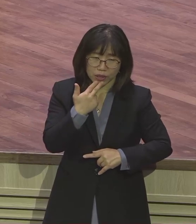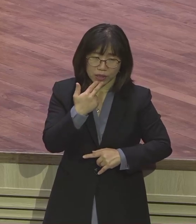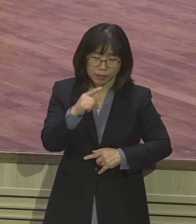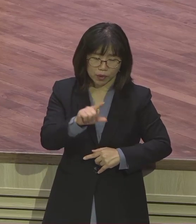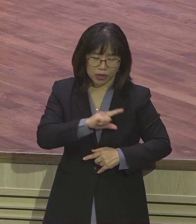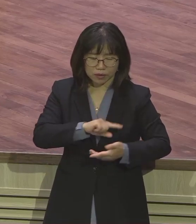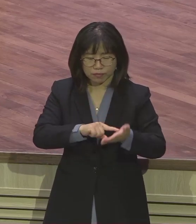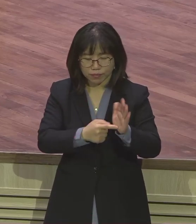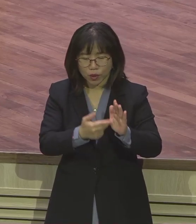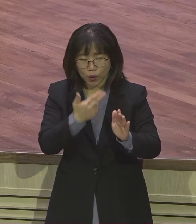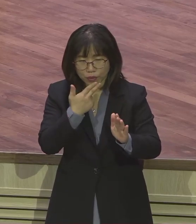들려요.